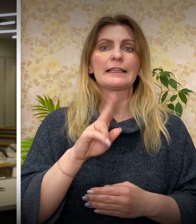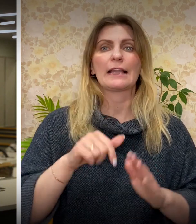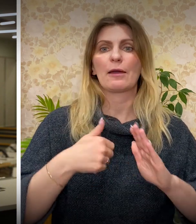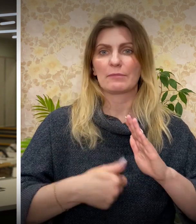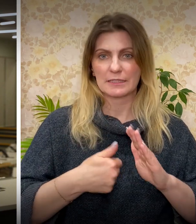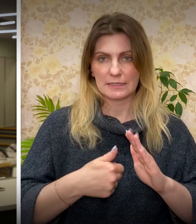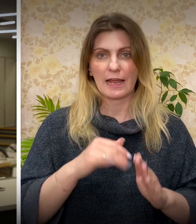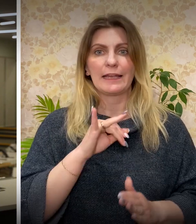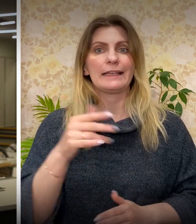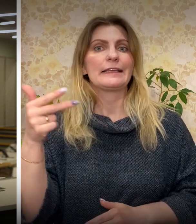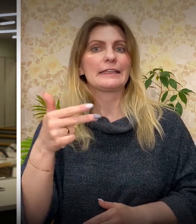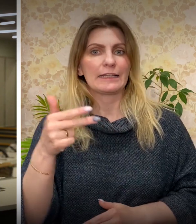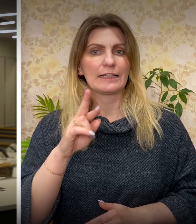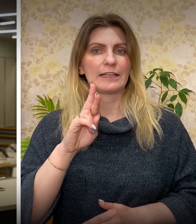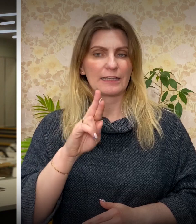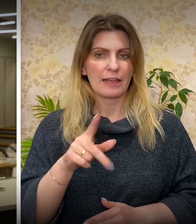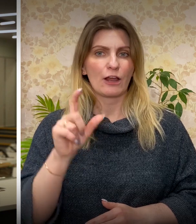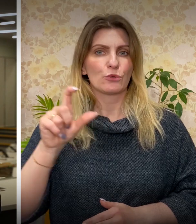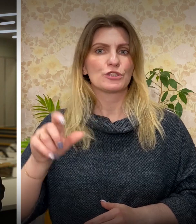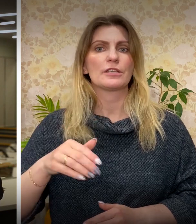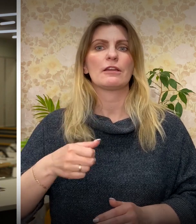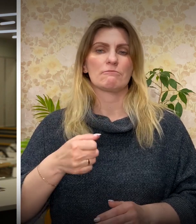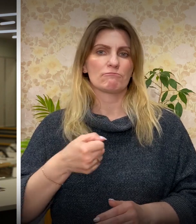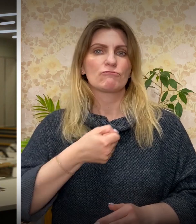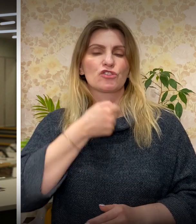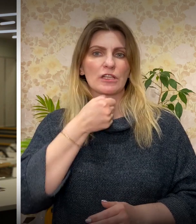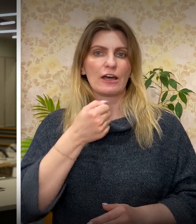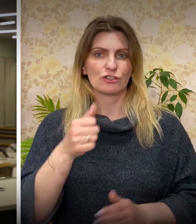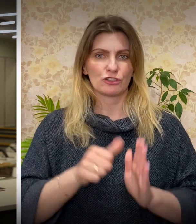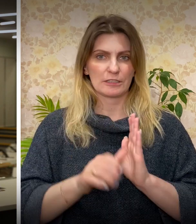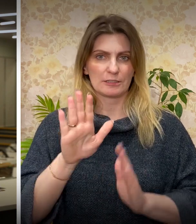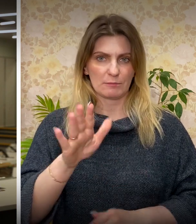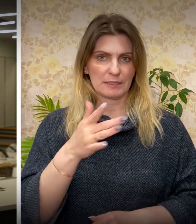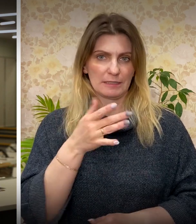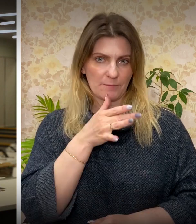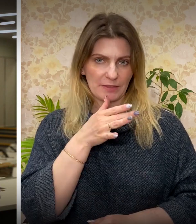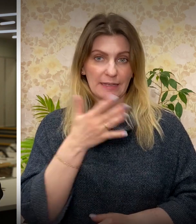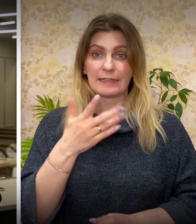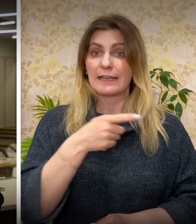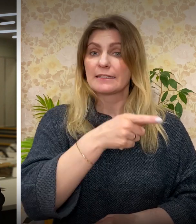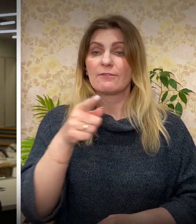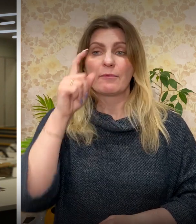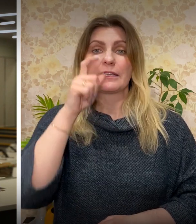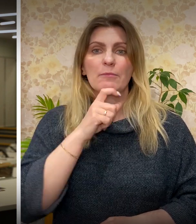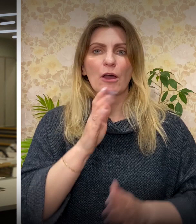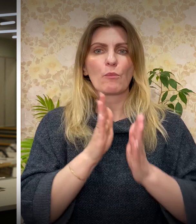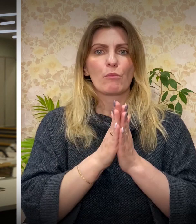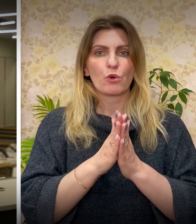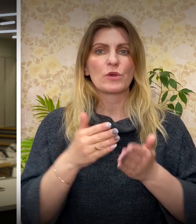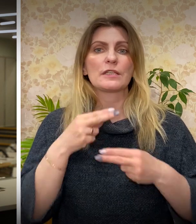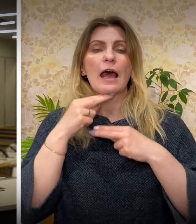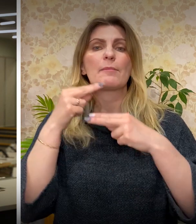людей старше 65 лет. Пожалуйста, если что-то непонятно, обращайтесь на горячую линию. И не переживайте,